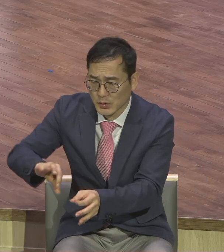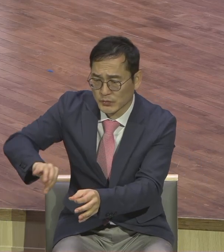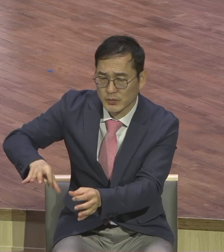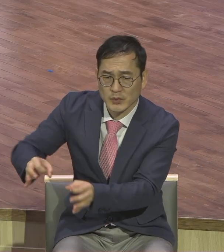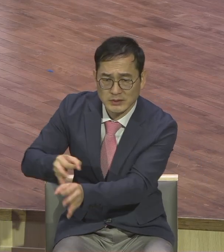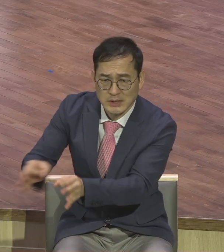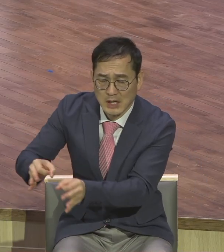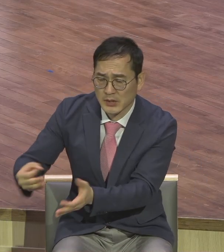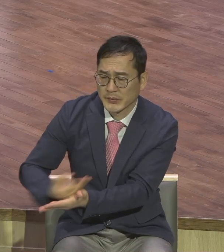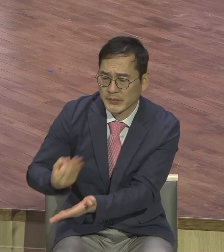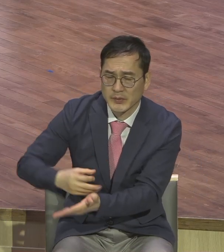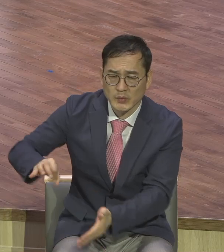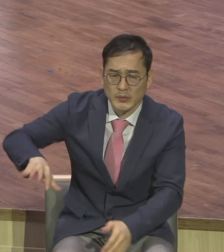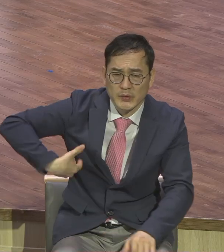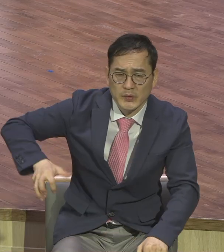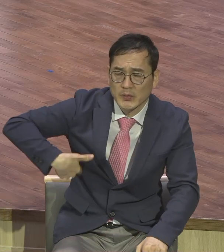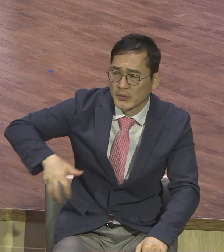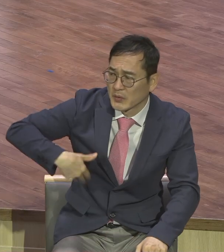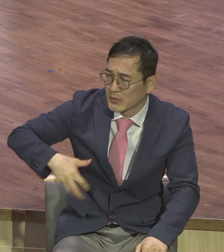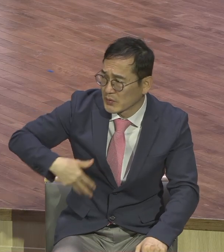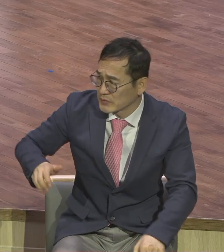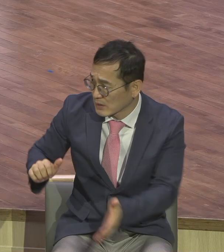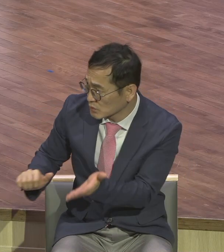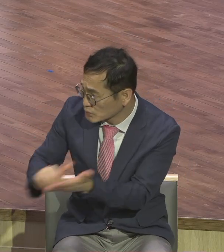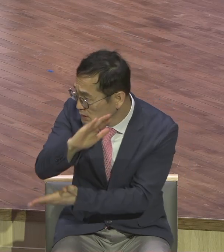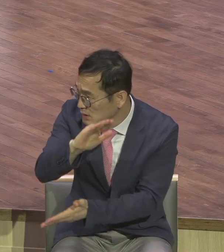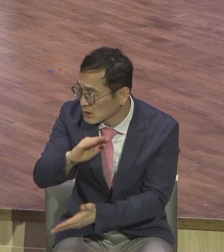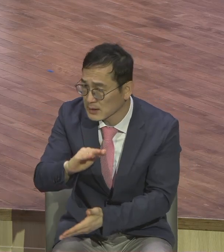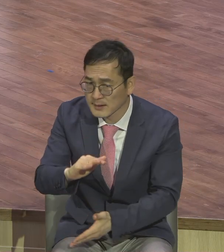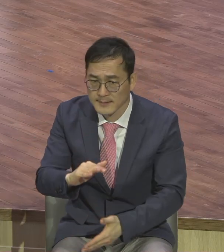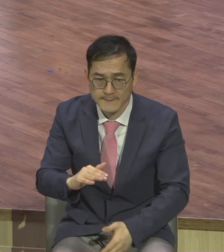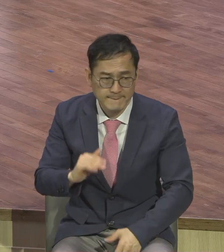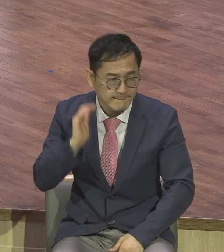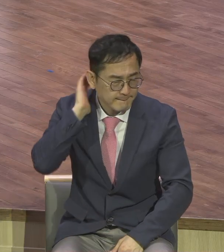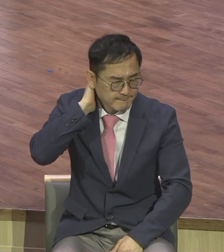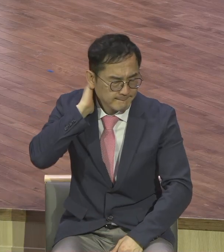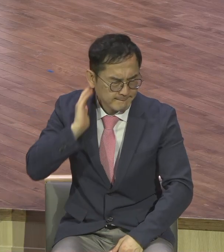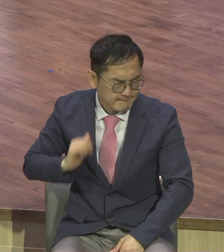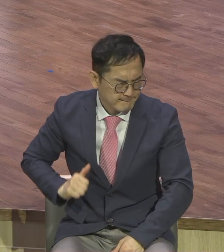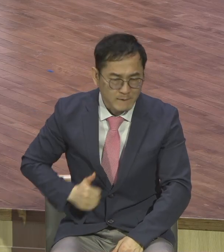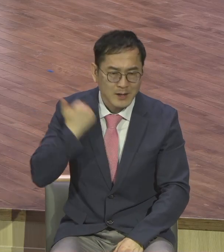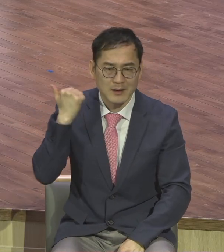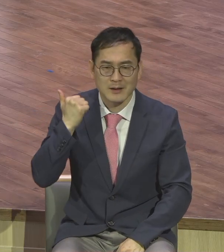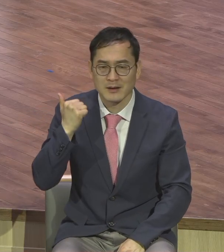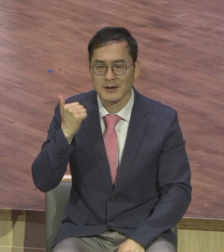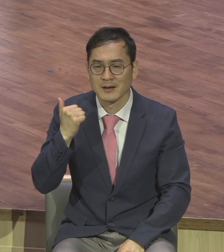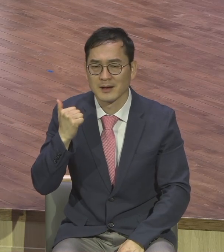그러니까 뭐요? 수입이 없어지니까 열불이 지금 난 거예요. 예수님에 대해서